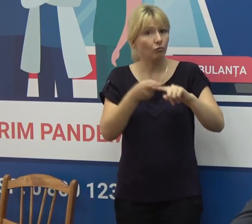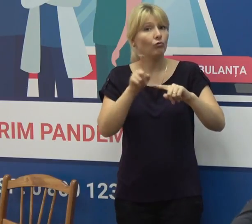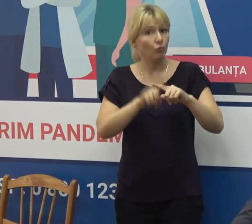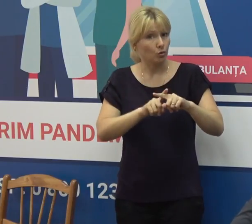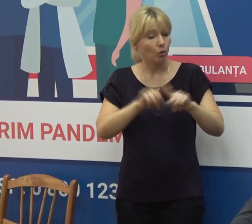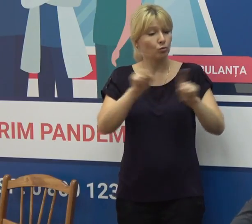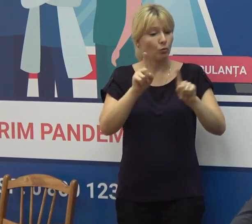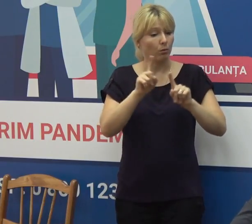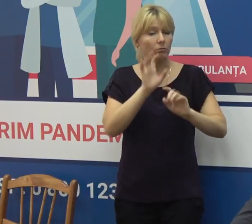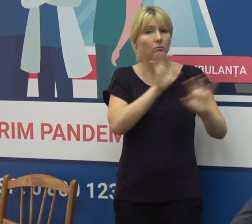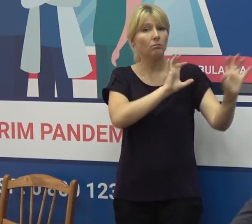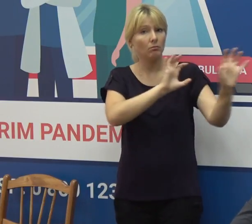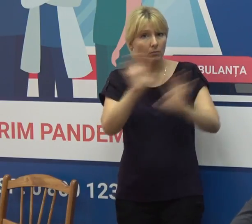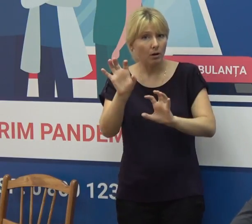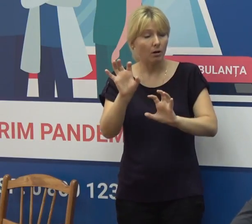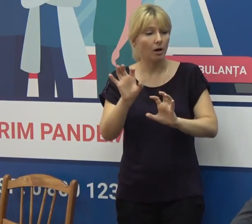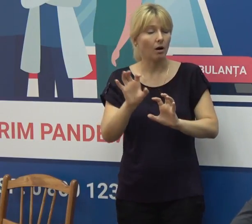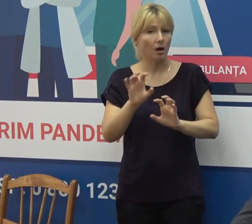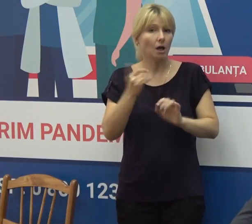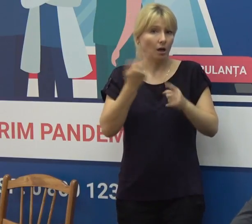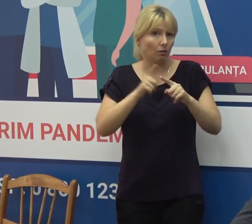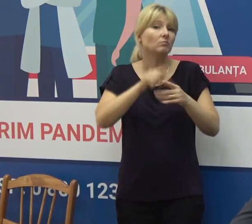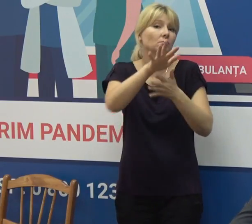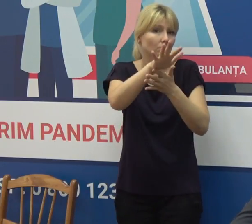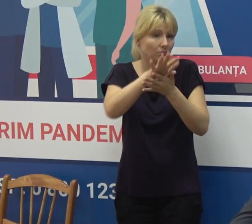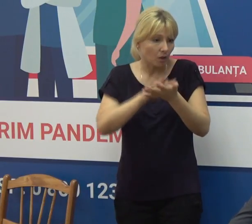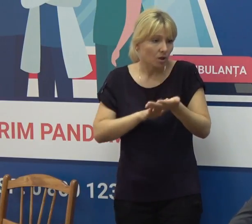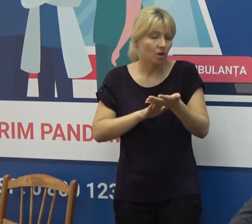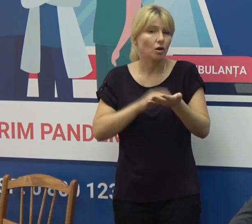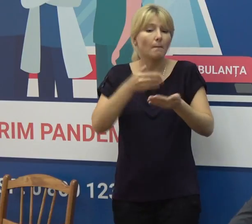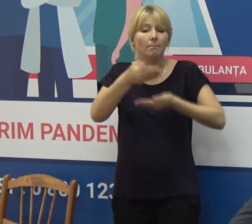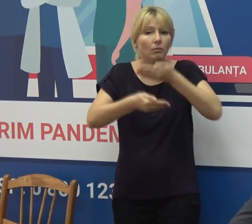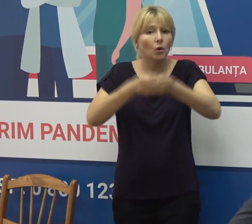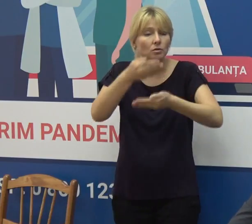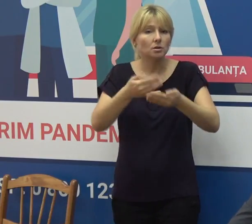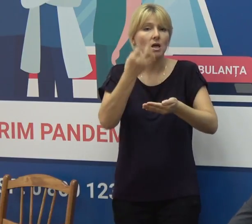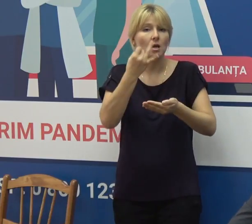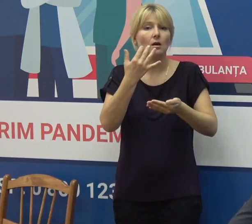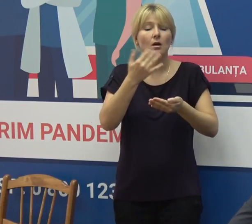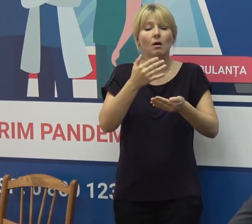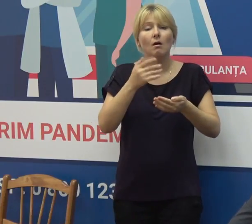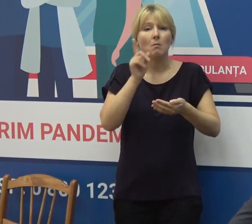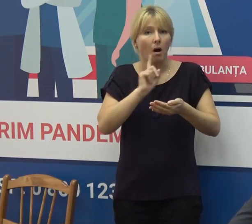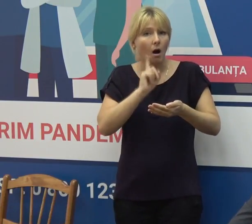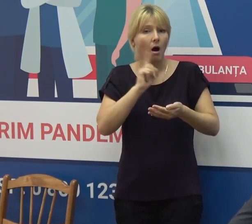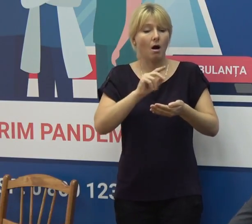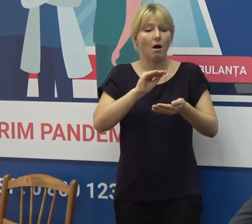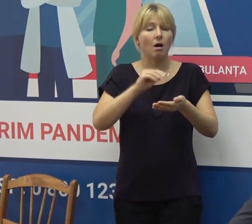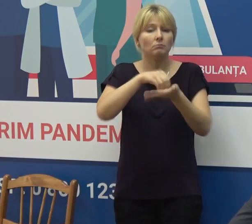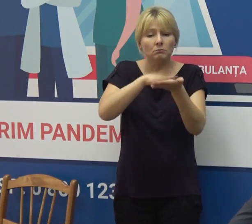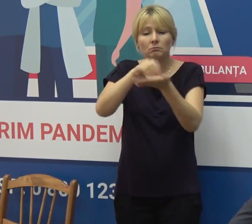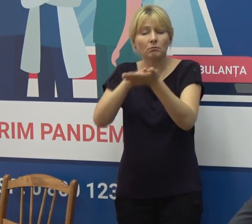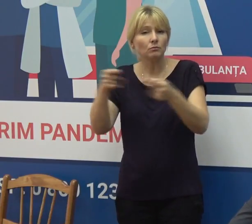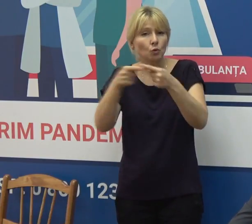armonizare, care este în proces și sunt efectuate toate acțiunile necesare din